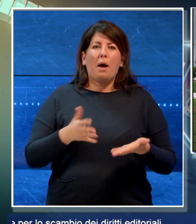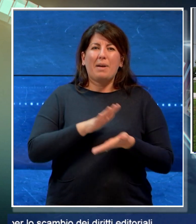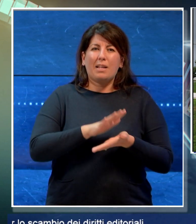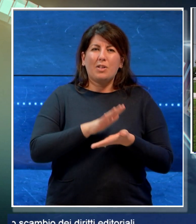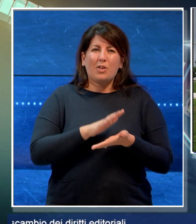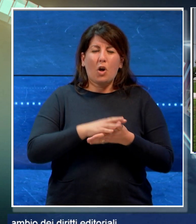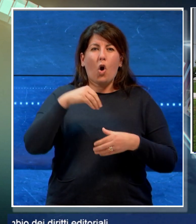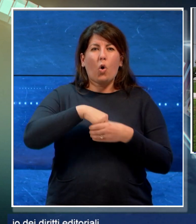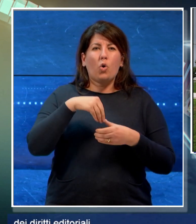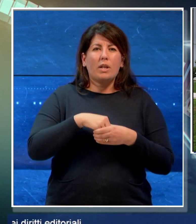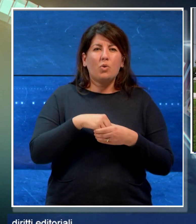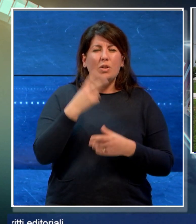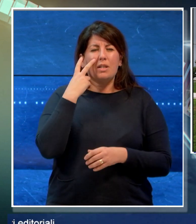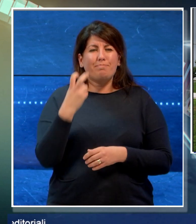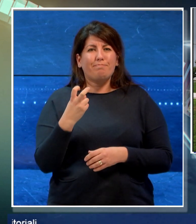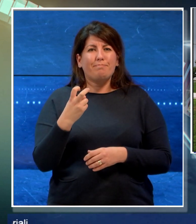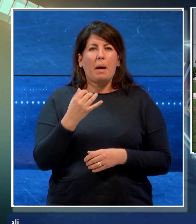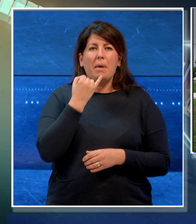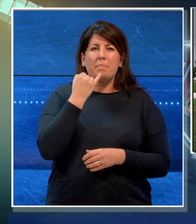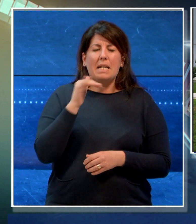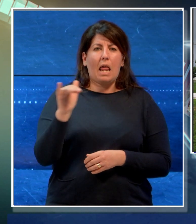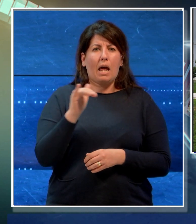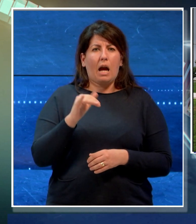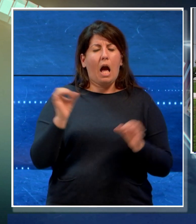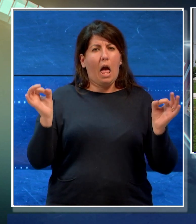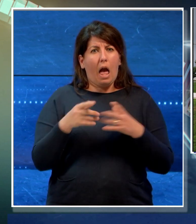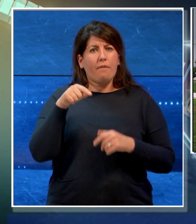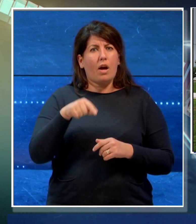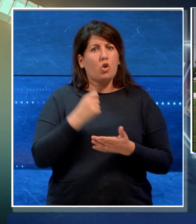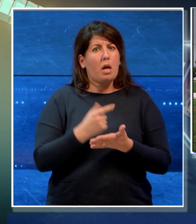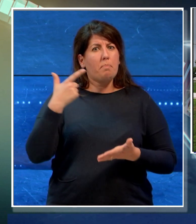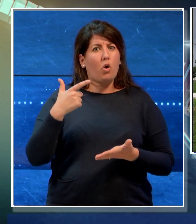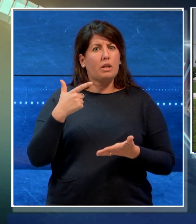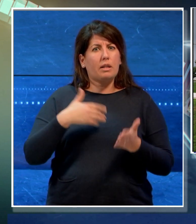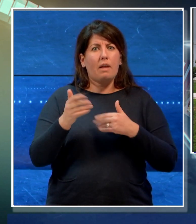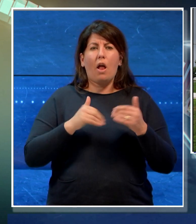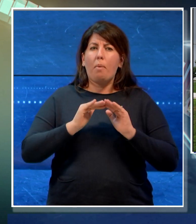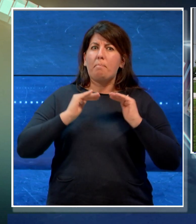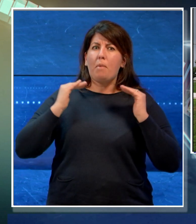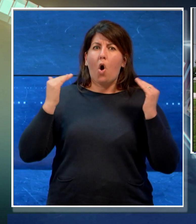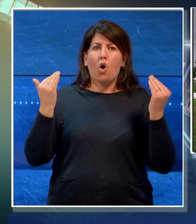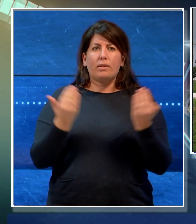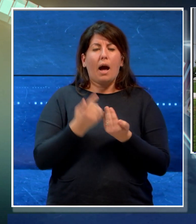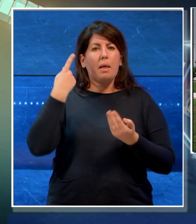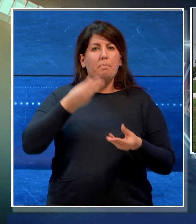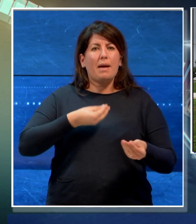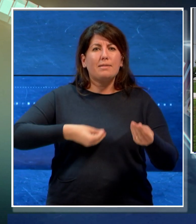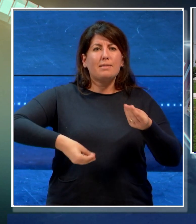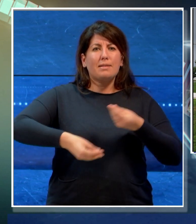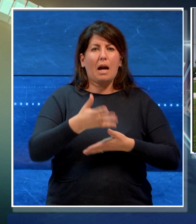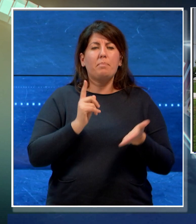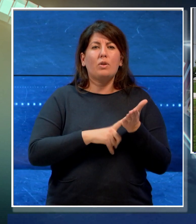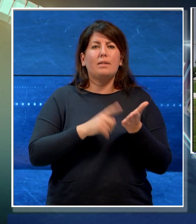e ragazzi rappresentando l'evento più importante a livello mondiale per lo scambio dei diritti